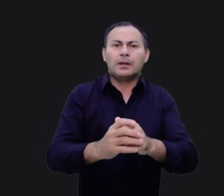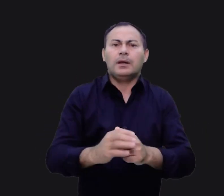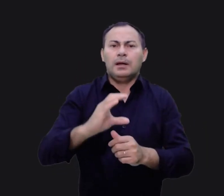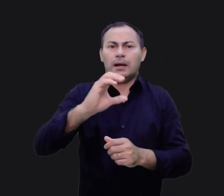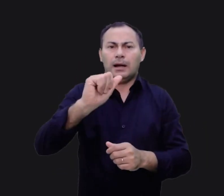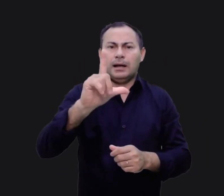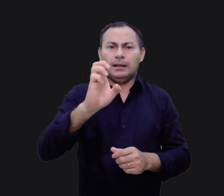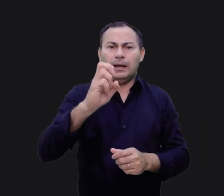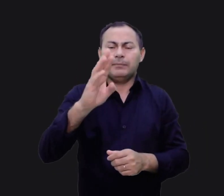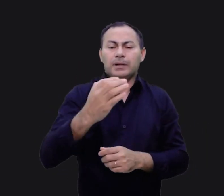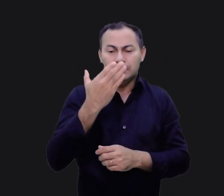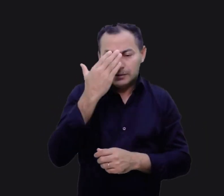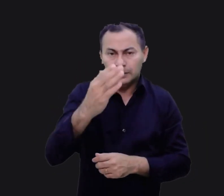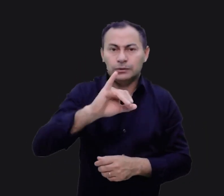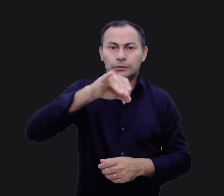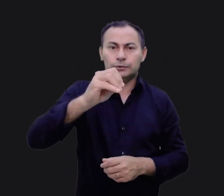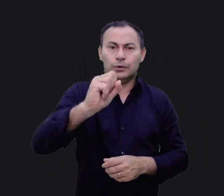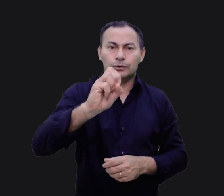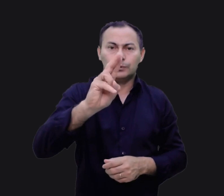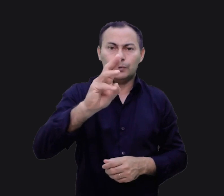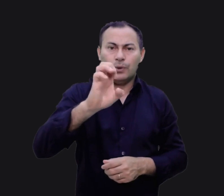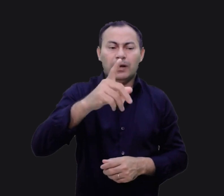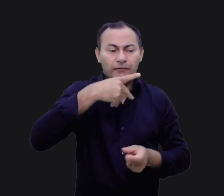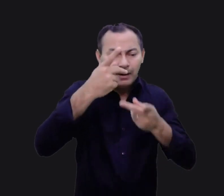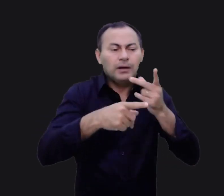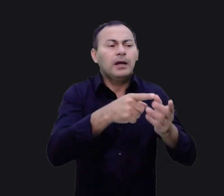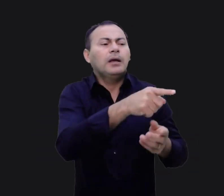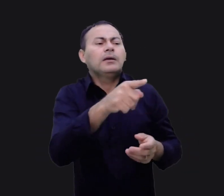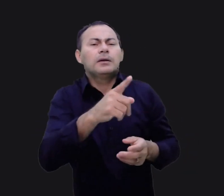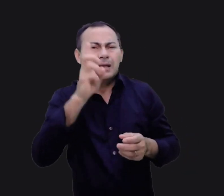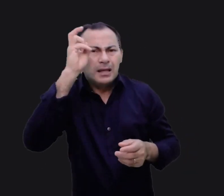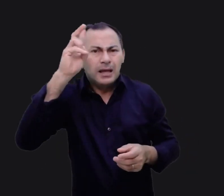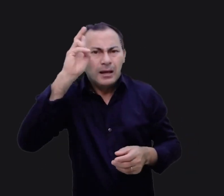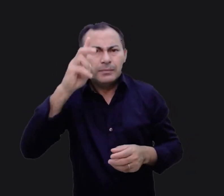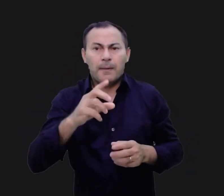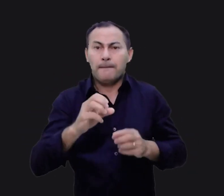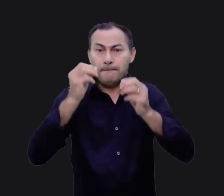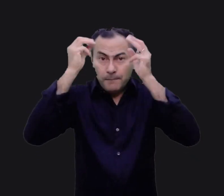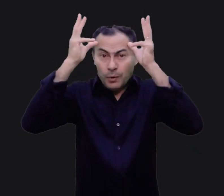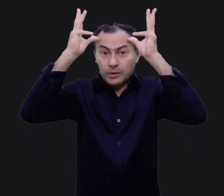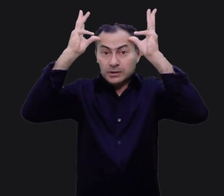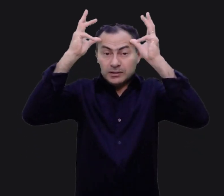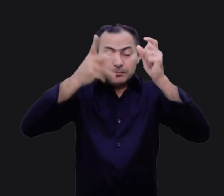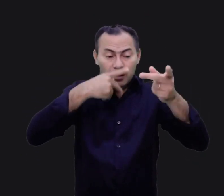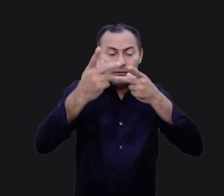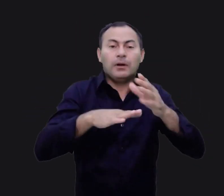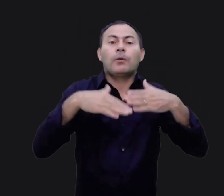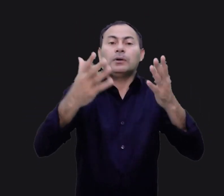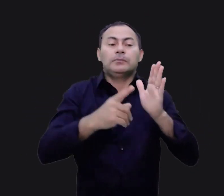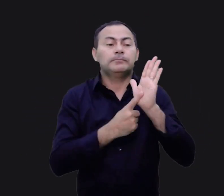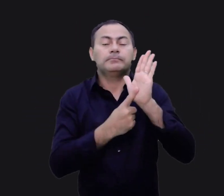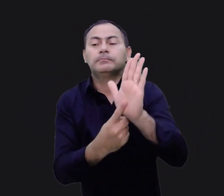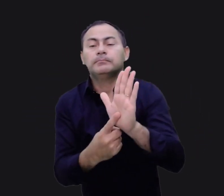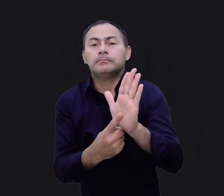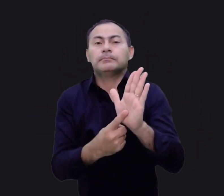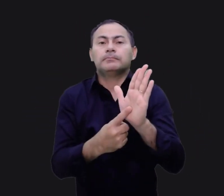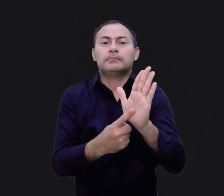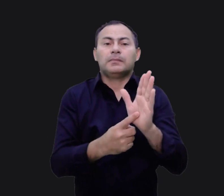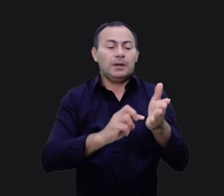marcha diante de Josué e diz, Ei, você se lembra o que Moisés nos falou quando apresentamos